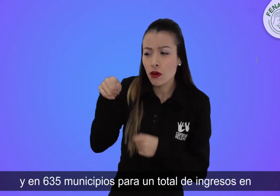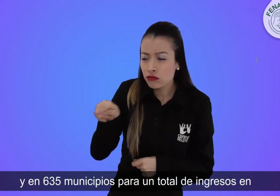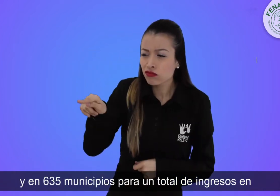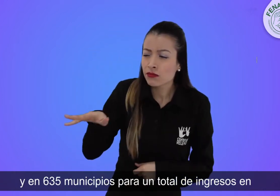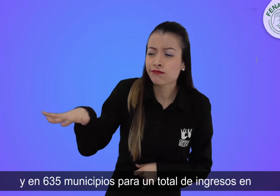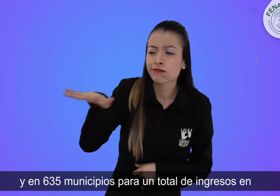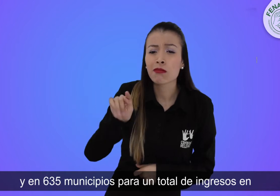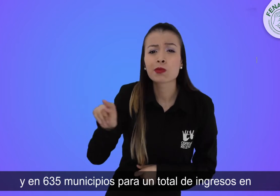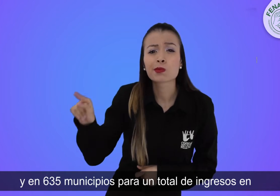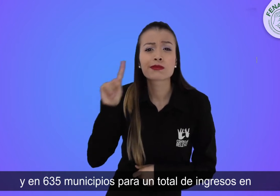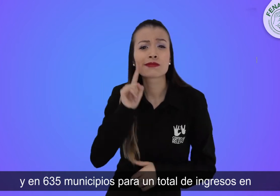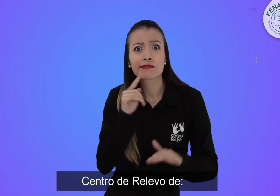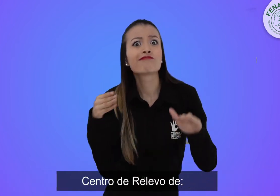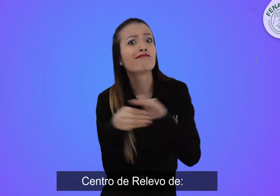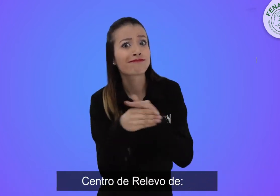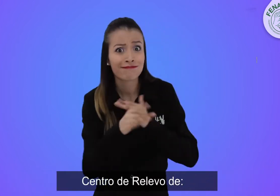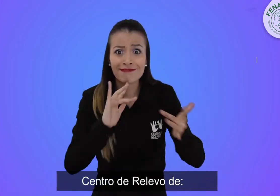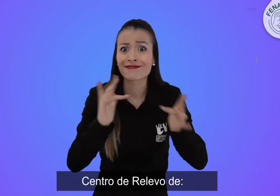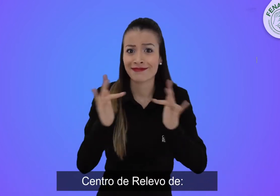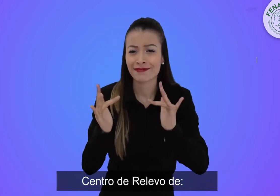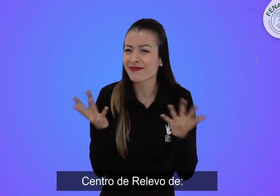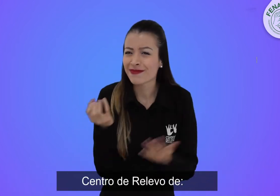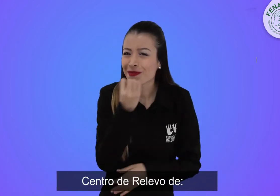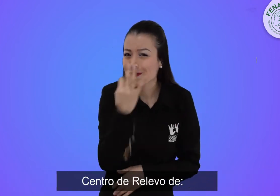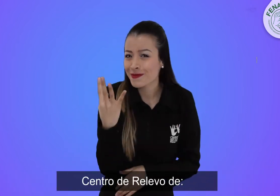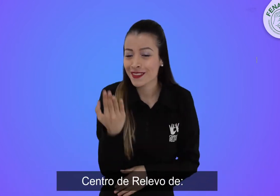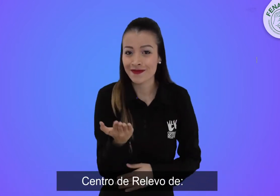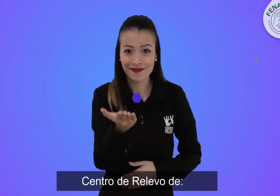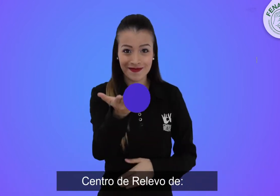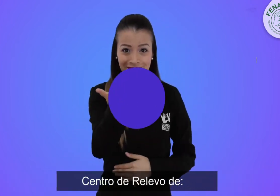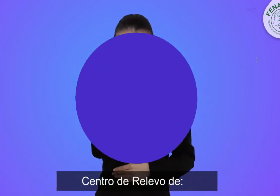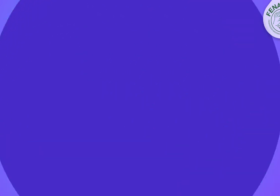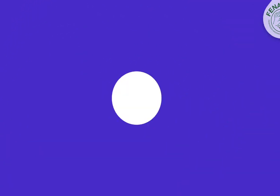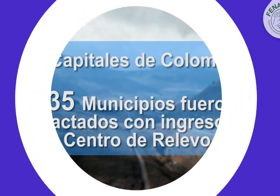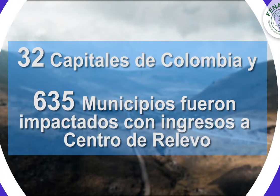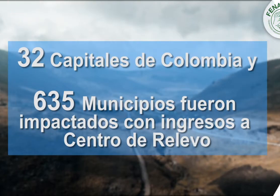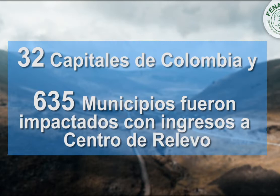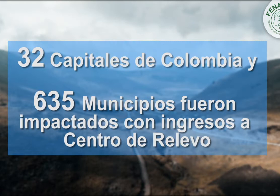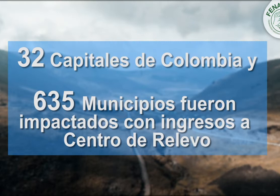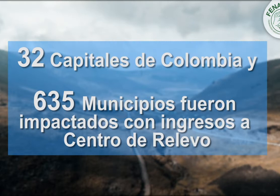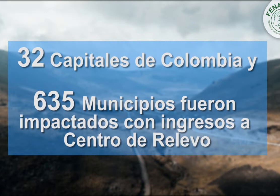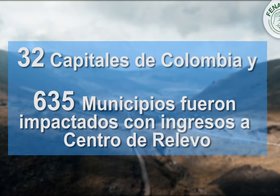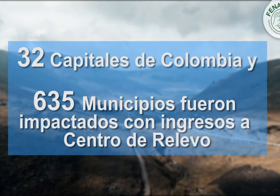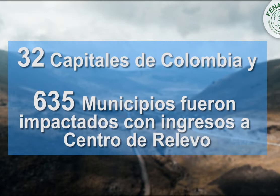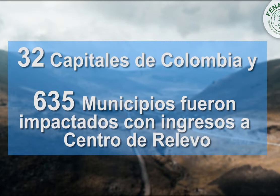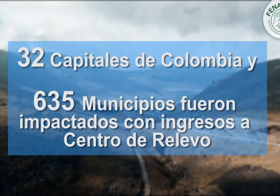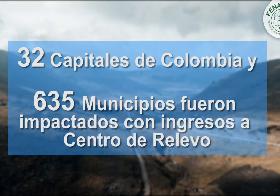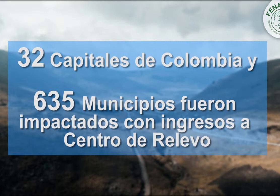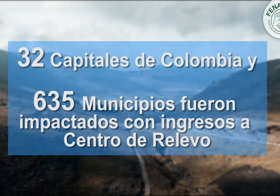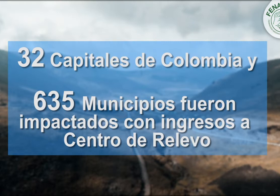635 municipios para un total de ingresos en el centro de relevo de 32 capitales de Colombia y 635